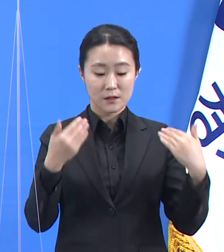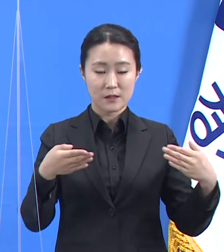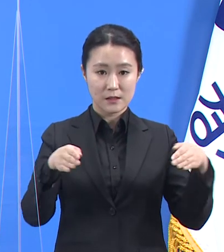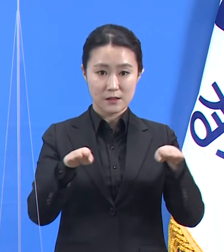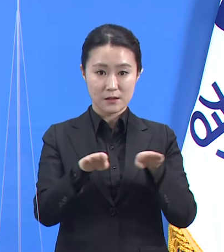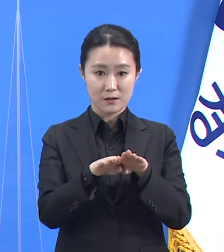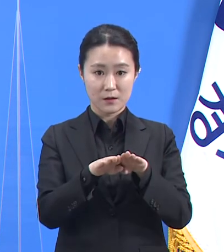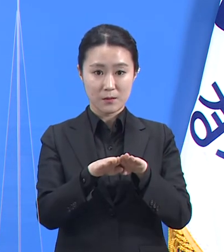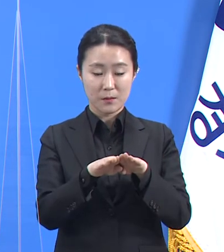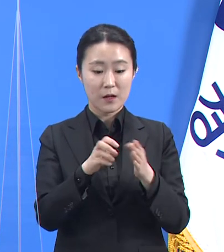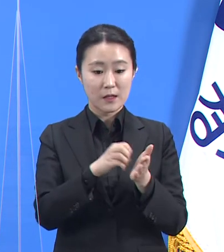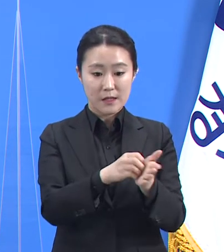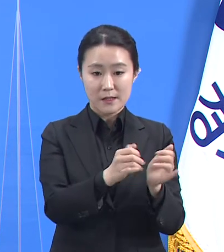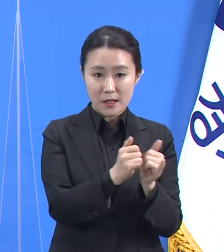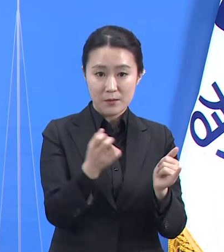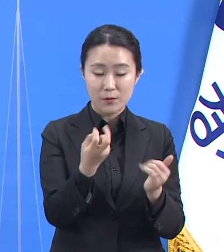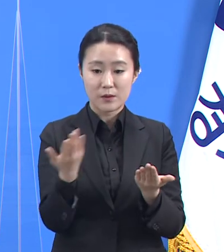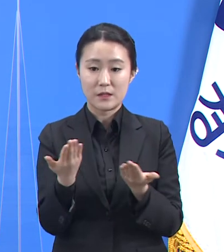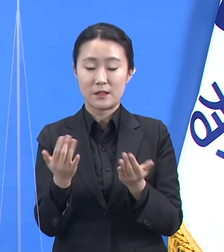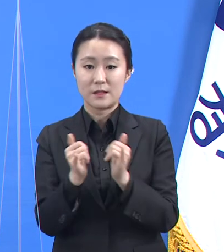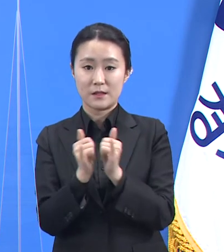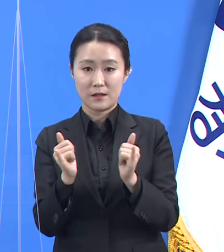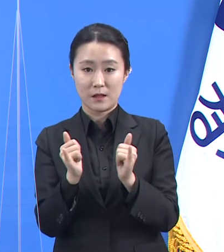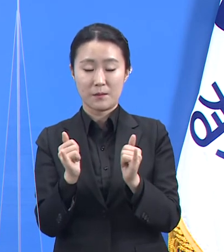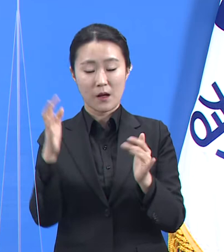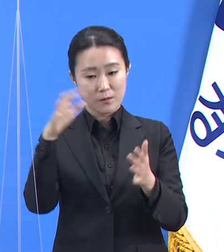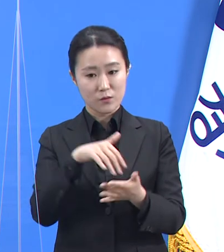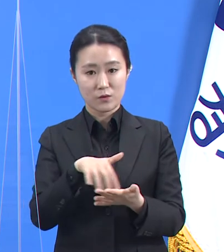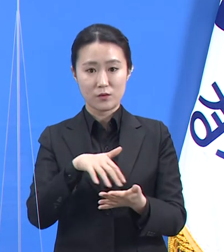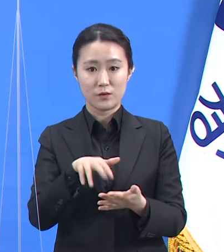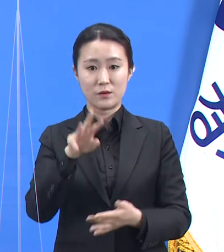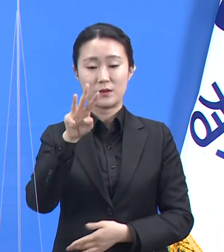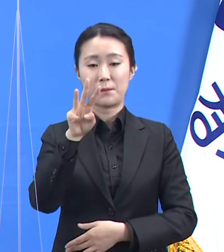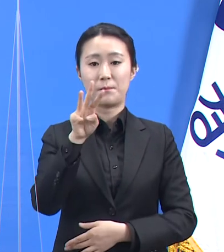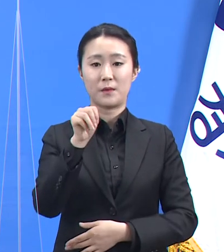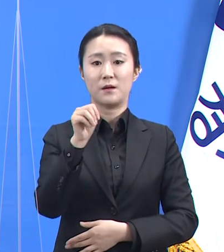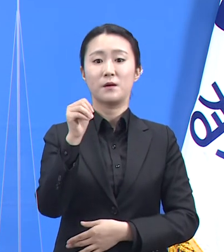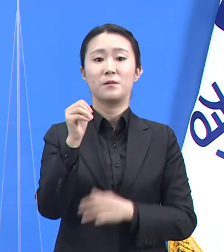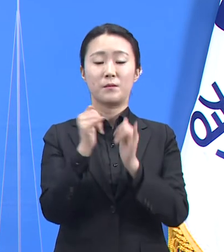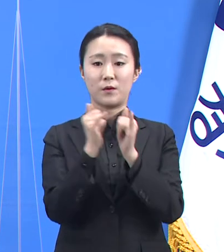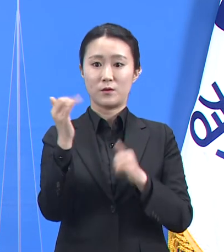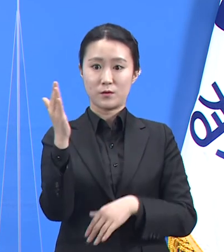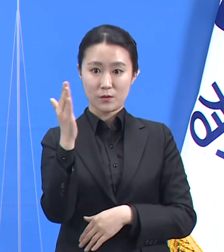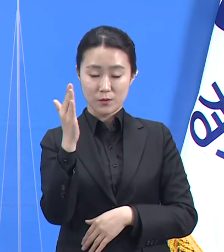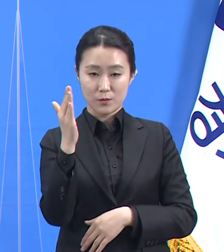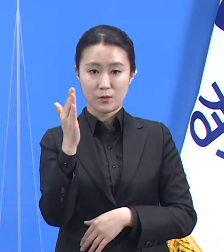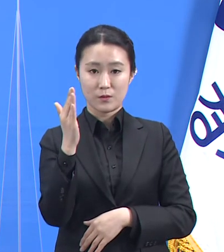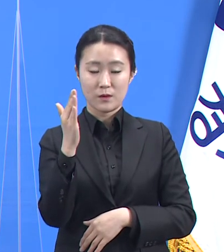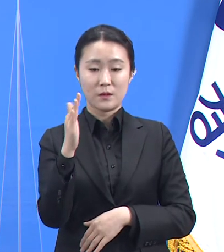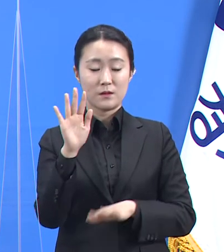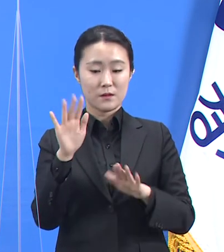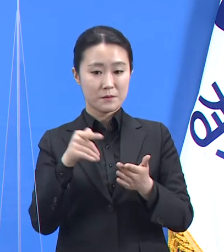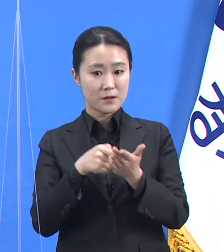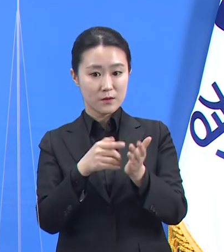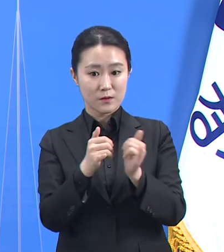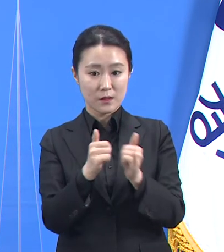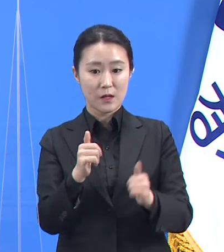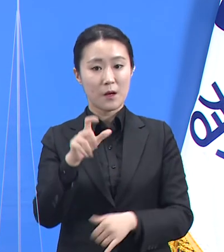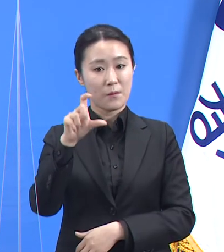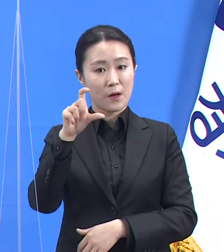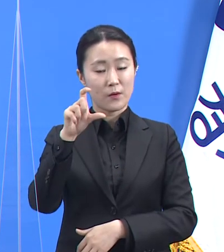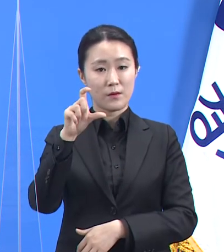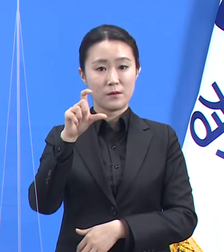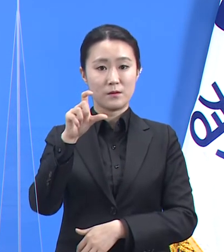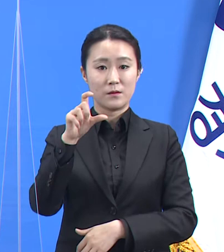3만 3,702명으로 추산되고 12,757명이 현재까지 동의하셨습니다. 동의율은